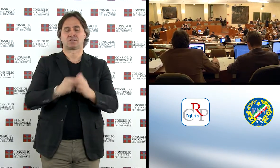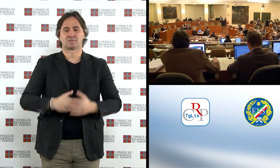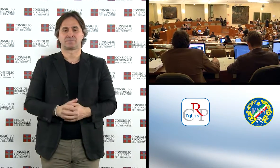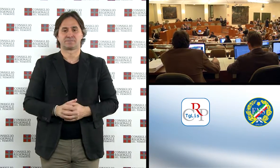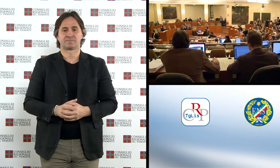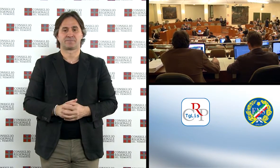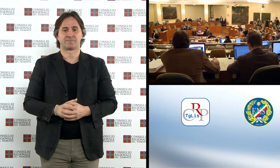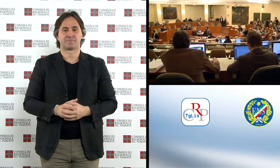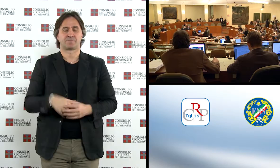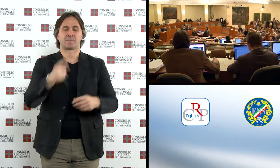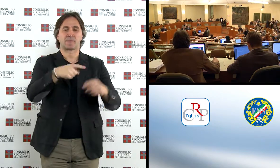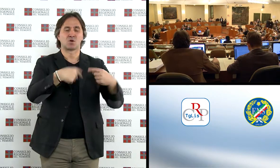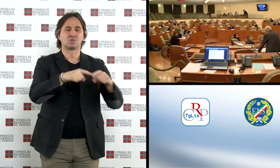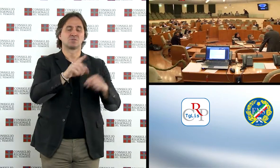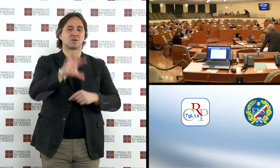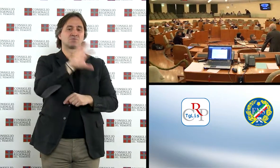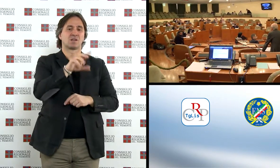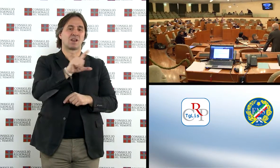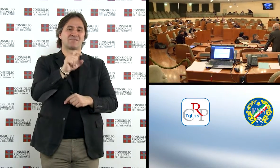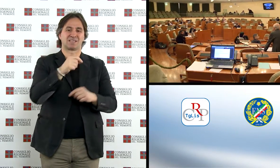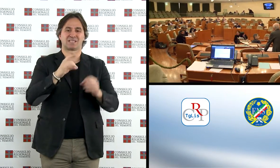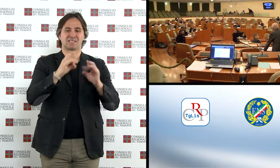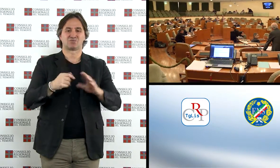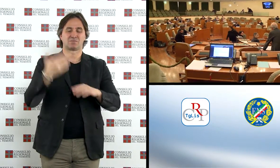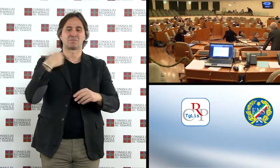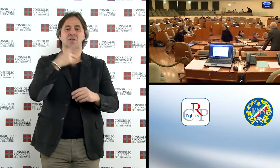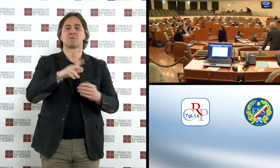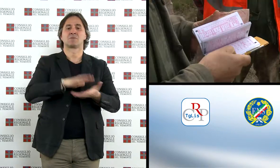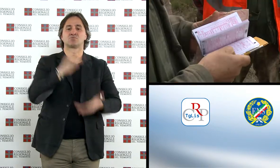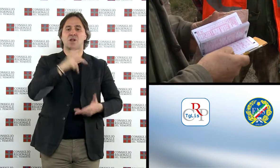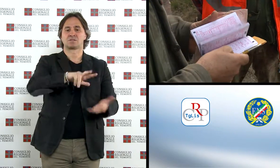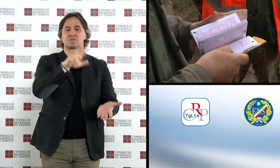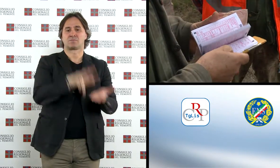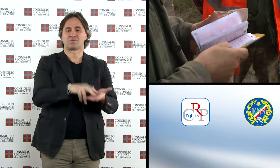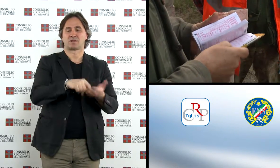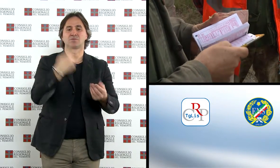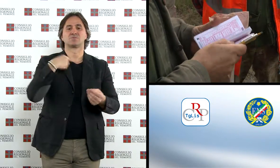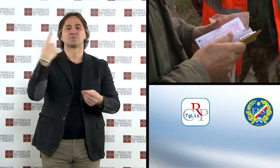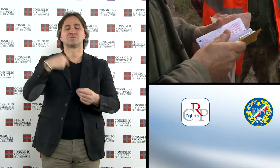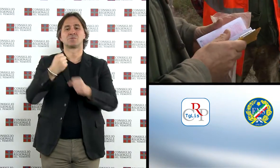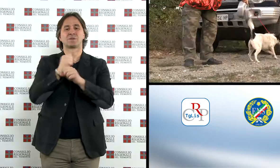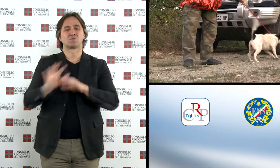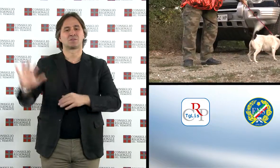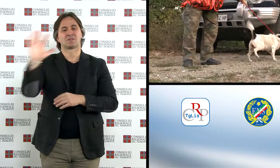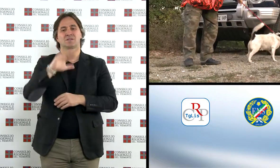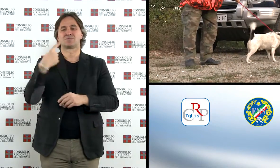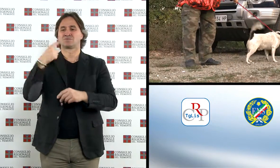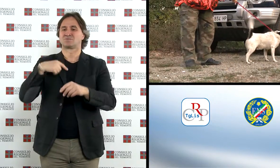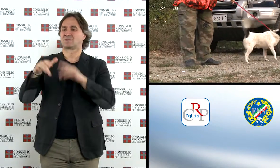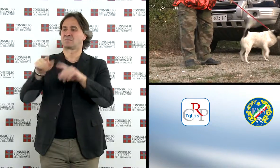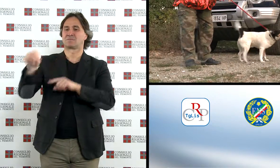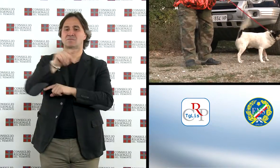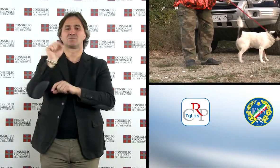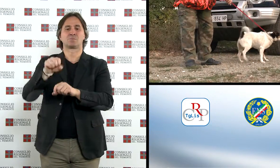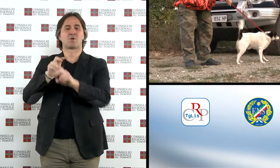Il Consiglio regionale il 20 dicembre ha approvato a maggioranza la legge che regola nuovamente le specie cacciabili in Piemonte, ripristinando la